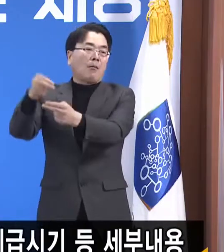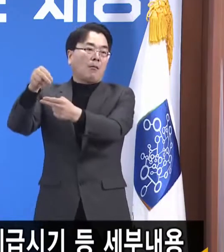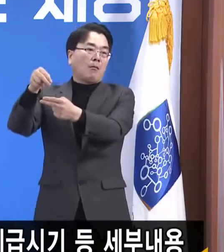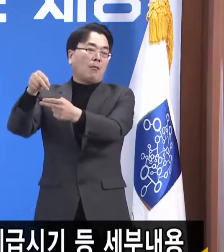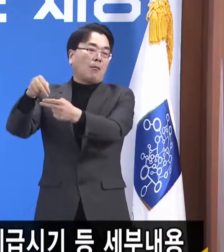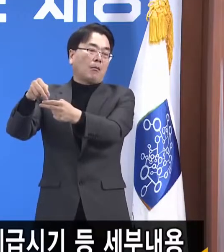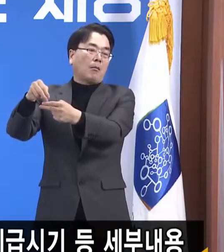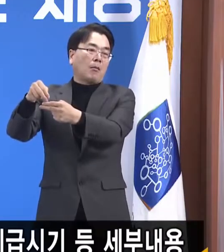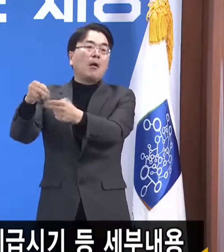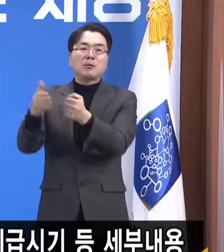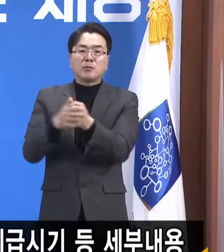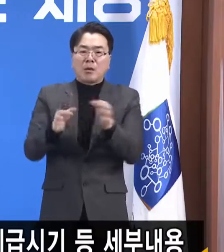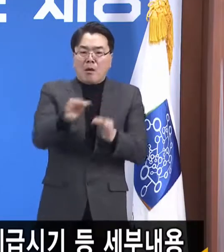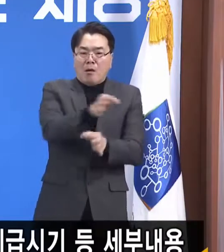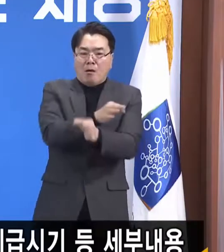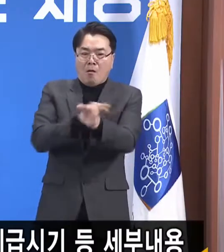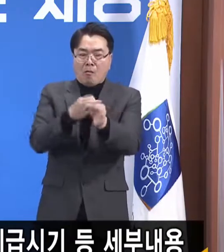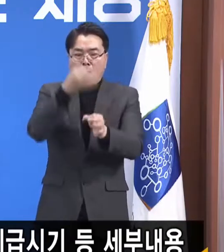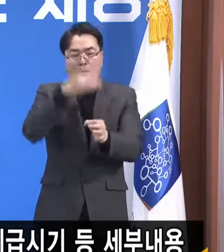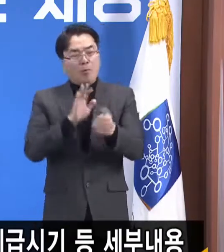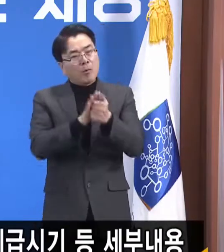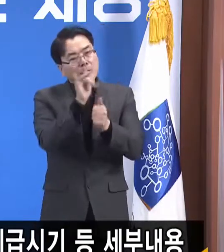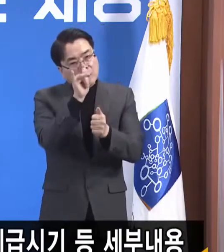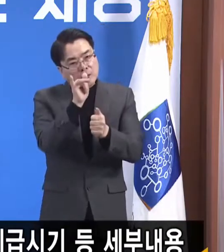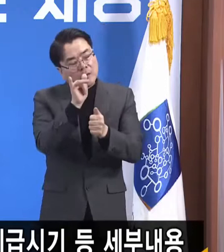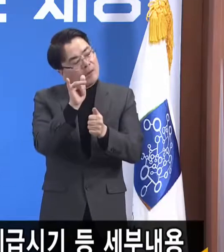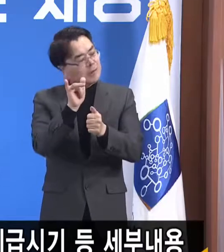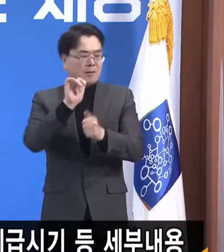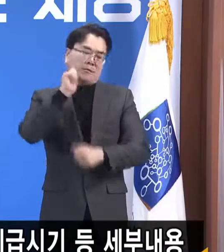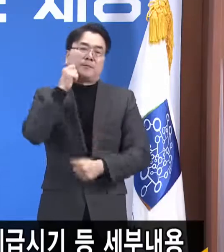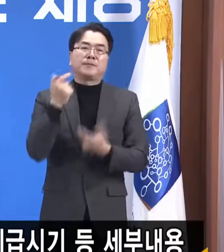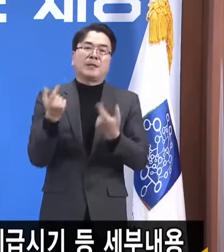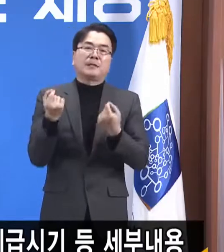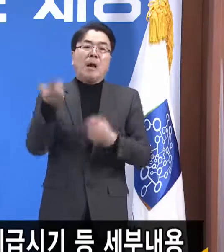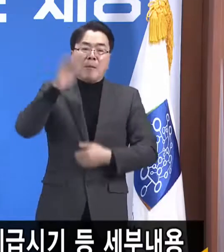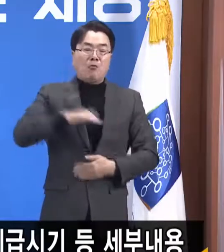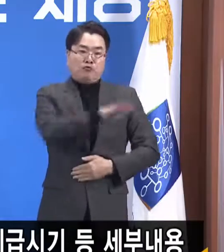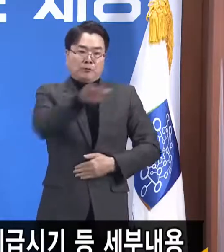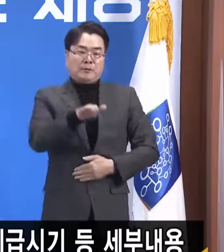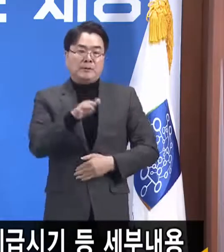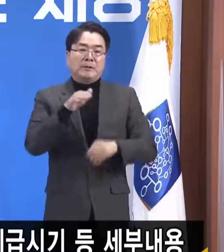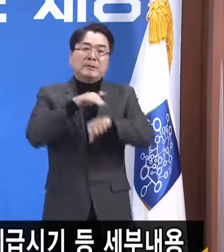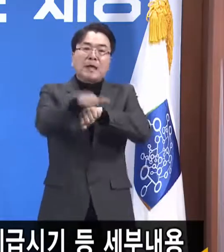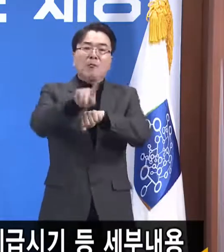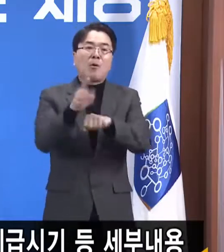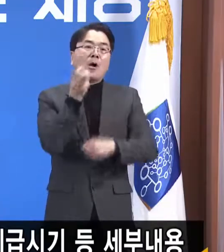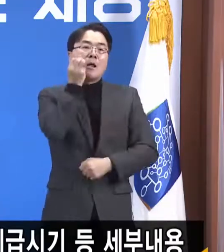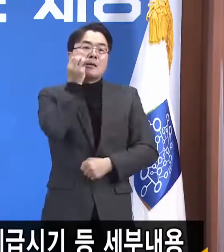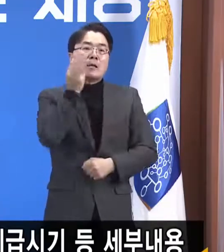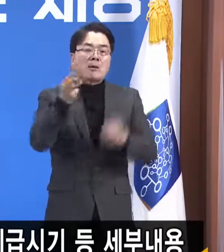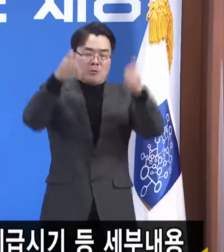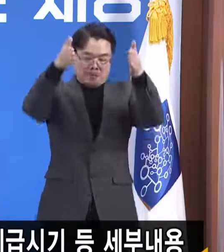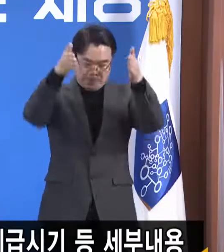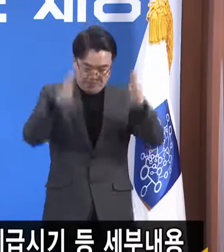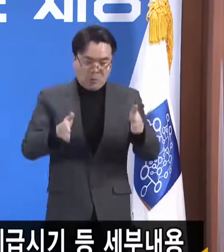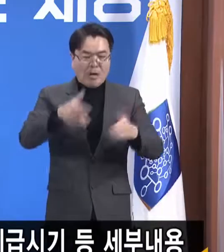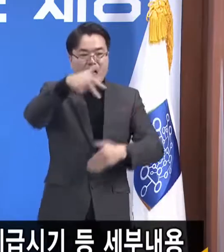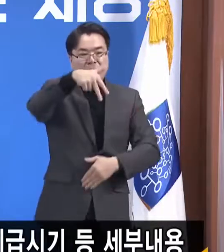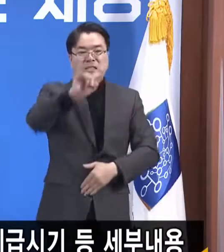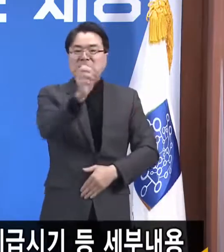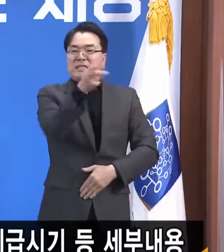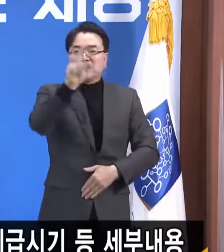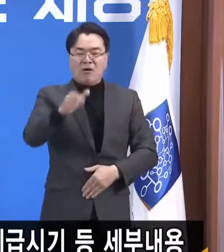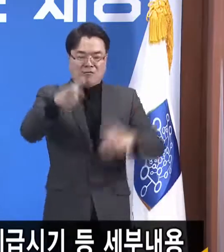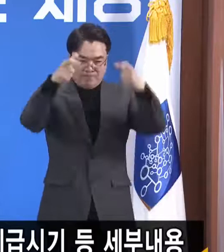그래서 경제 활성화 효과가 있기 어렵죠. 그런데 우리는 3개월 시안부 지역화폐 방식으로 지원하기